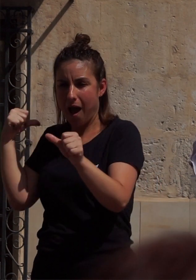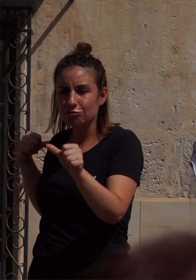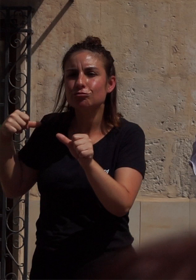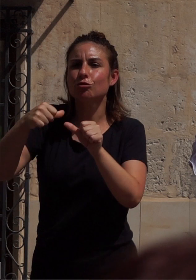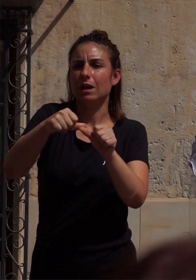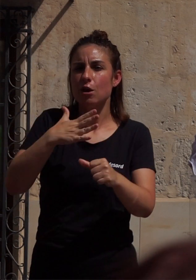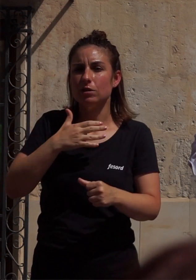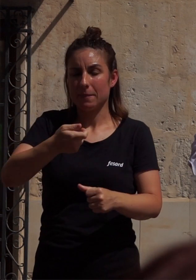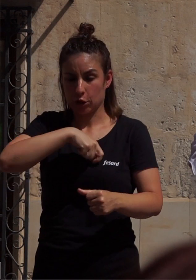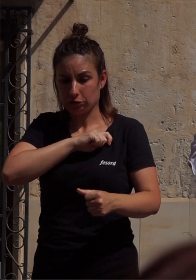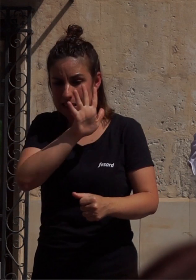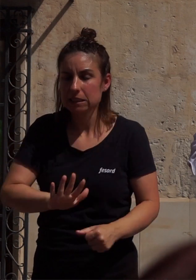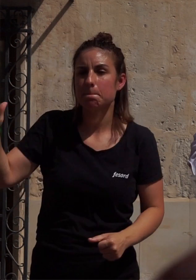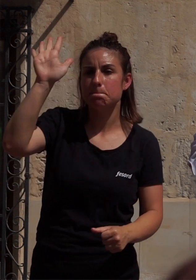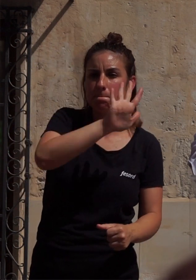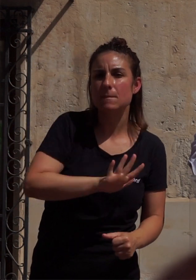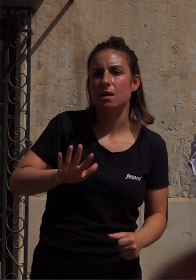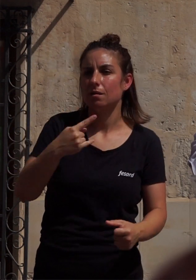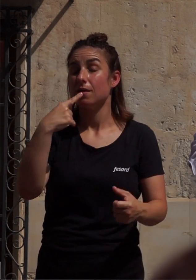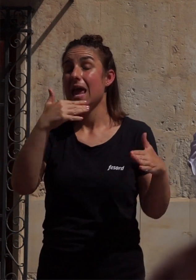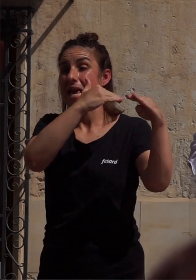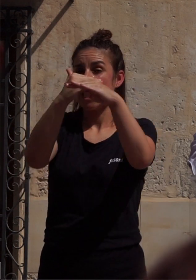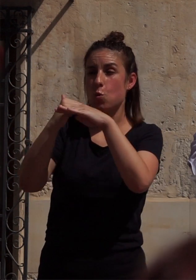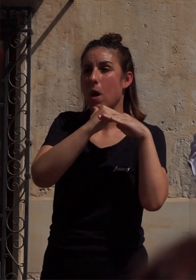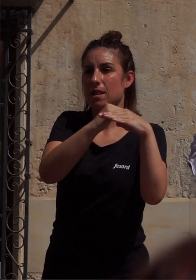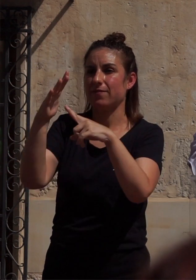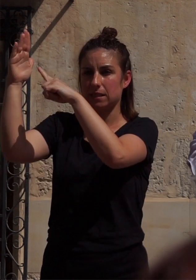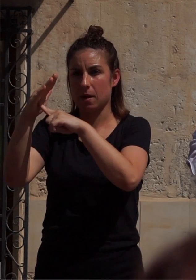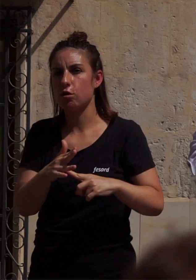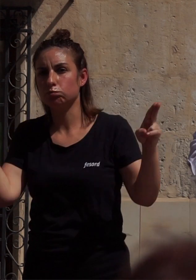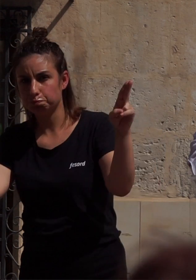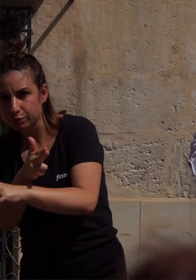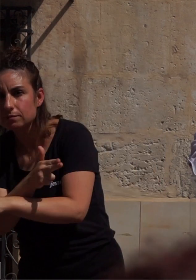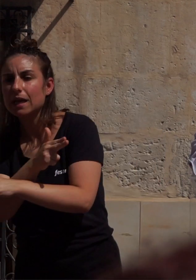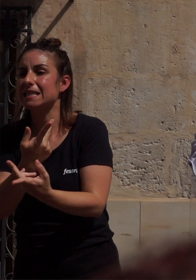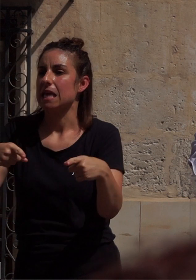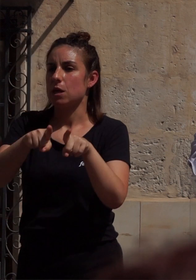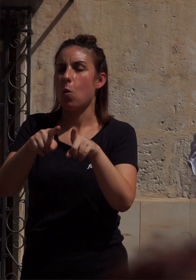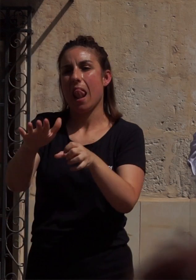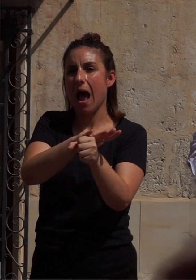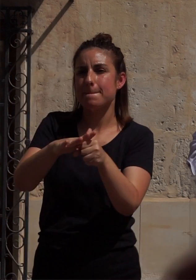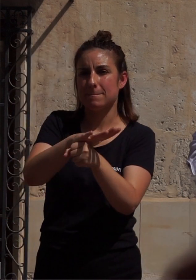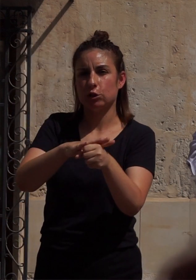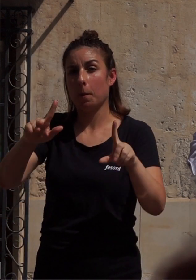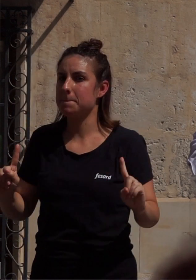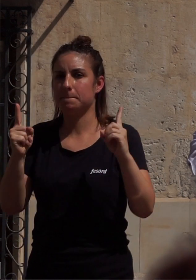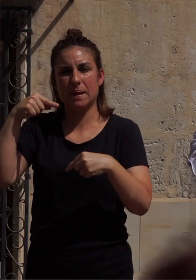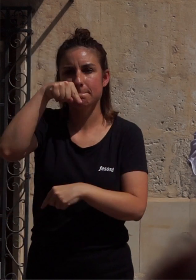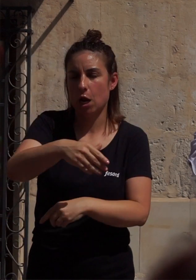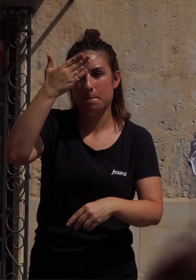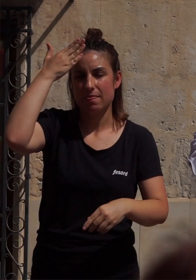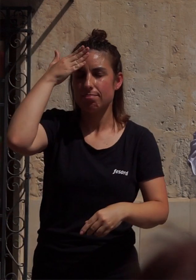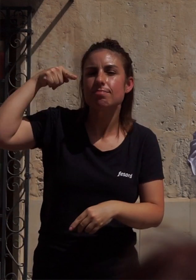ayuntamientos españoles han hecho de la igualdad y la no discriminación uno de sus ámbitos de actuación prioritarios,